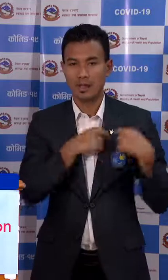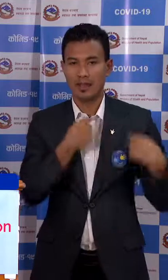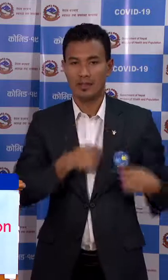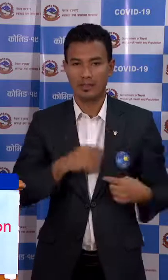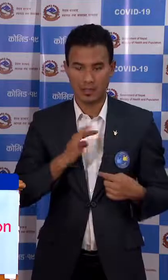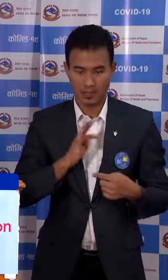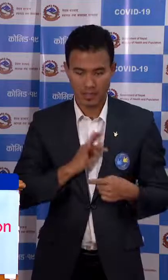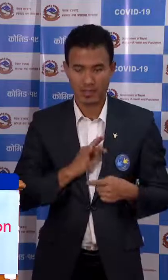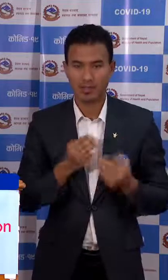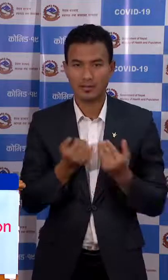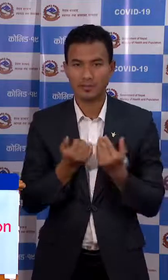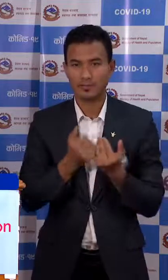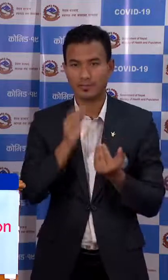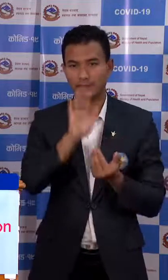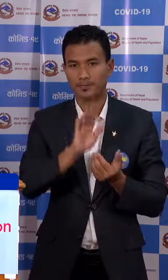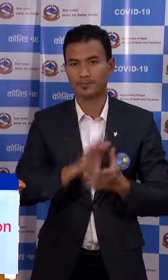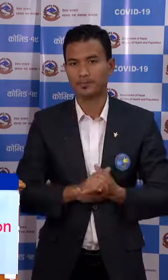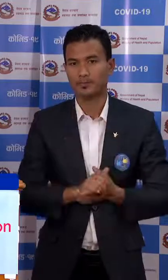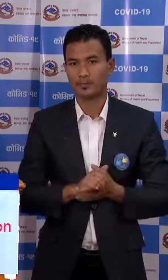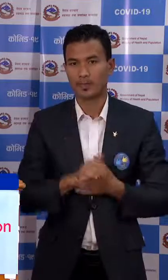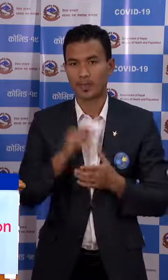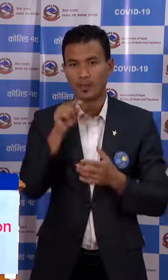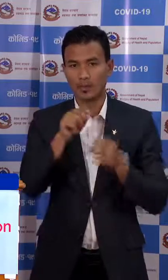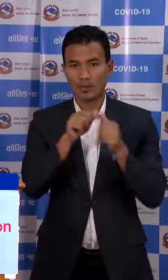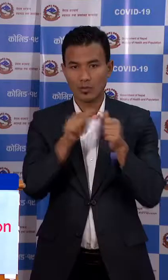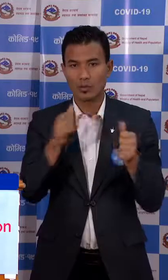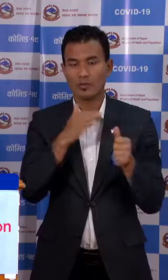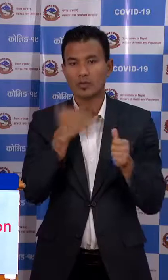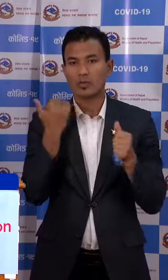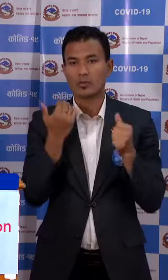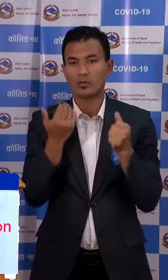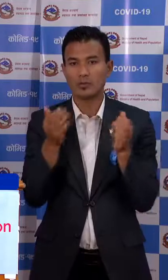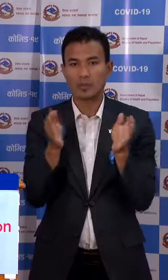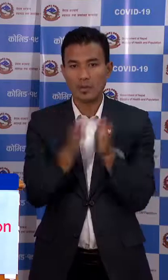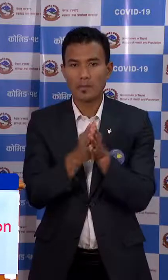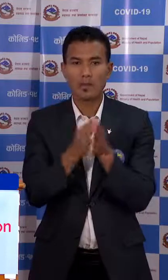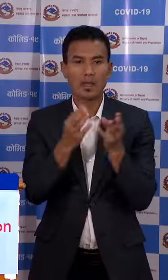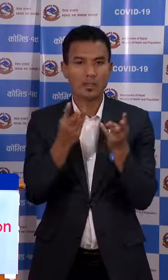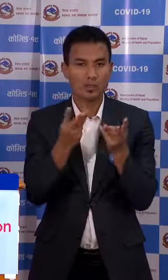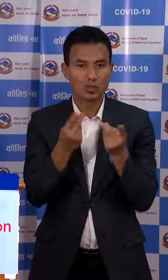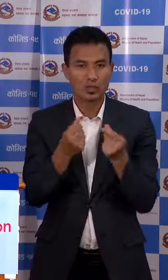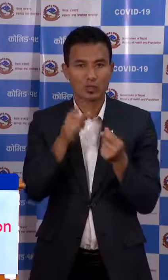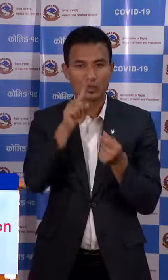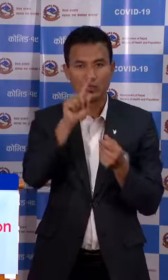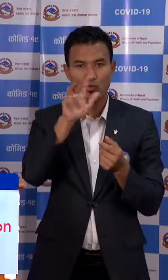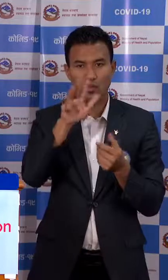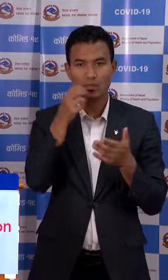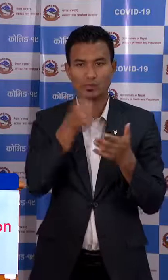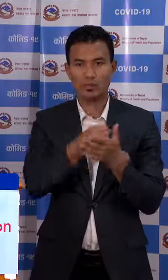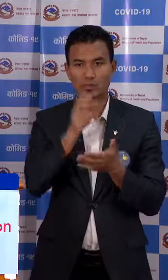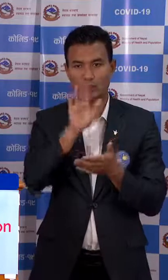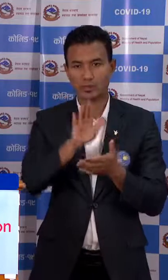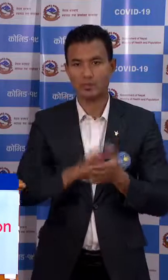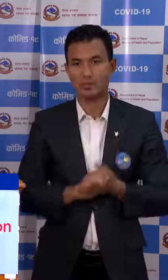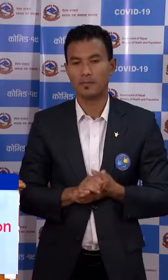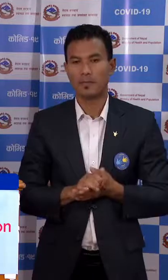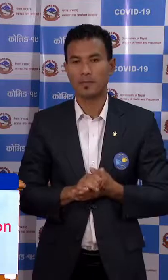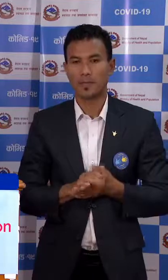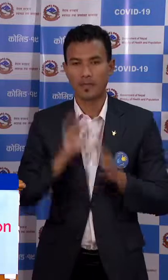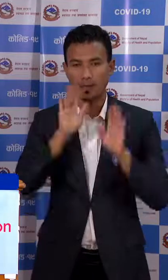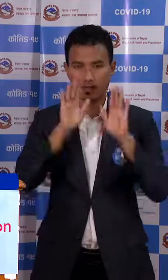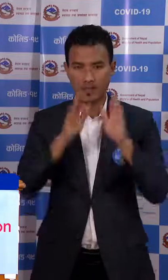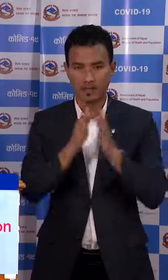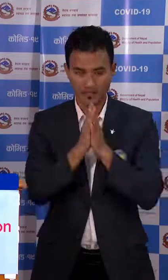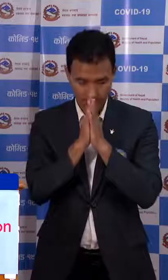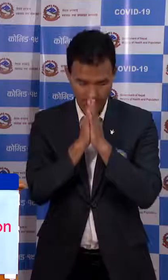संबेदना परकट गर्दा छा रह एसरी मिरितु हुने हरुको जम्मा संख्या उन्नाइस होगे को छा, हस्त